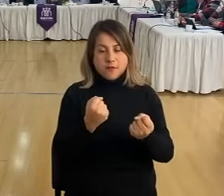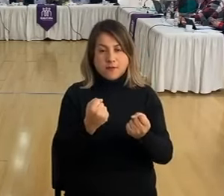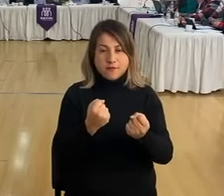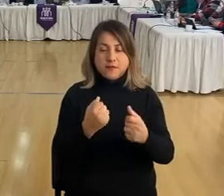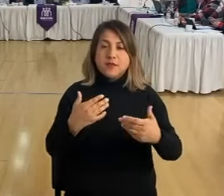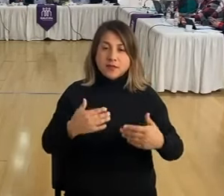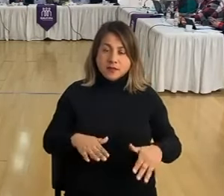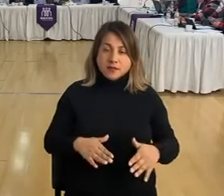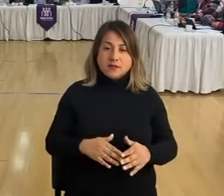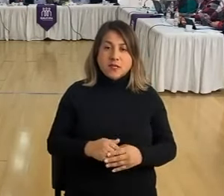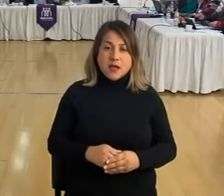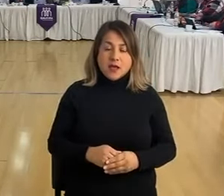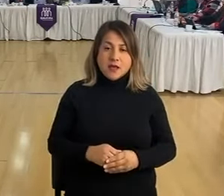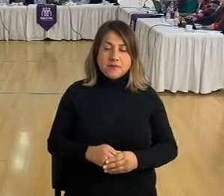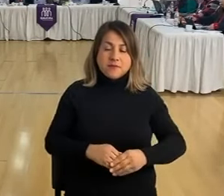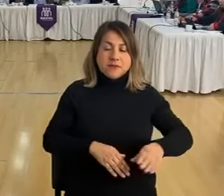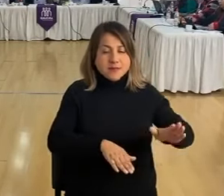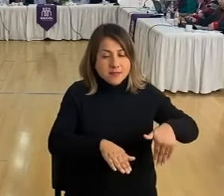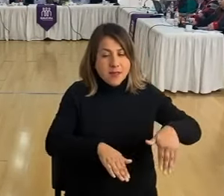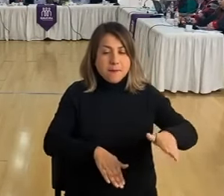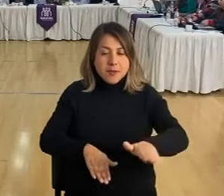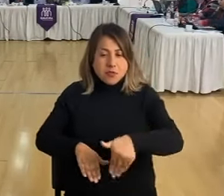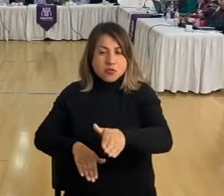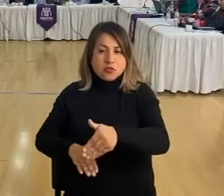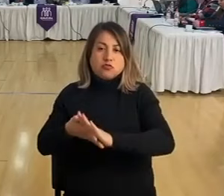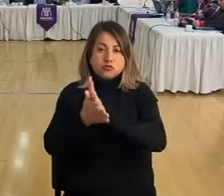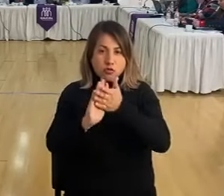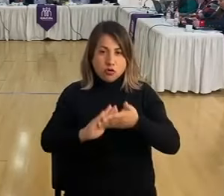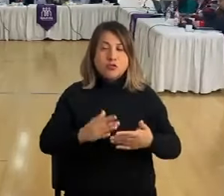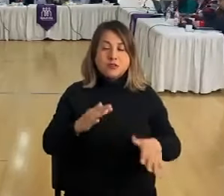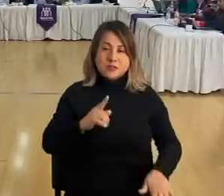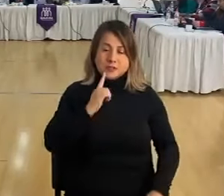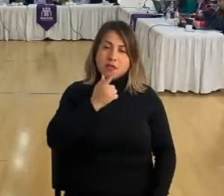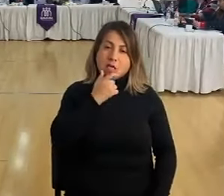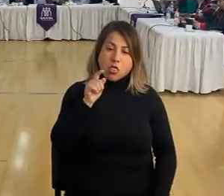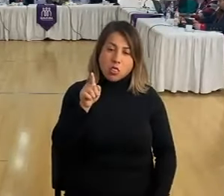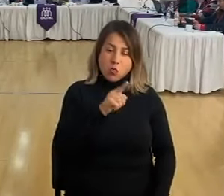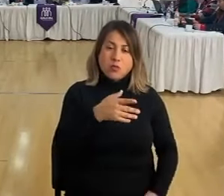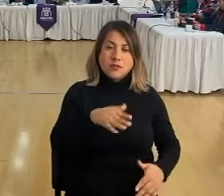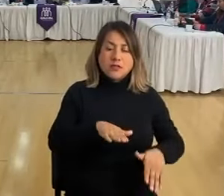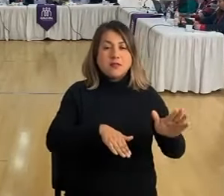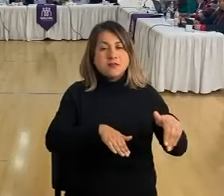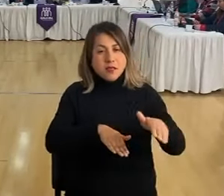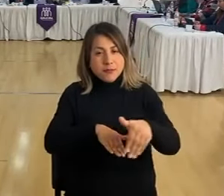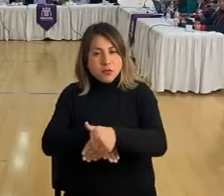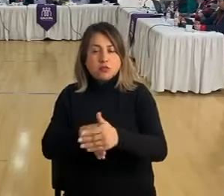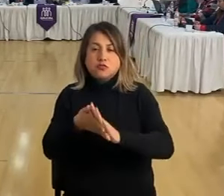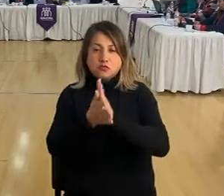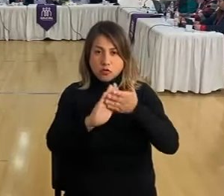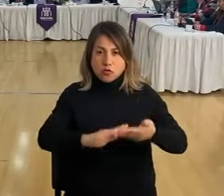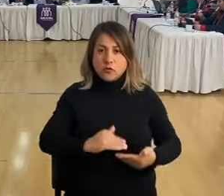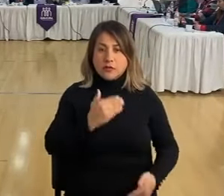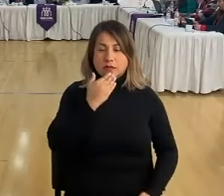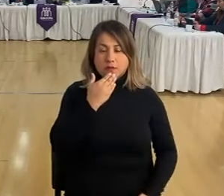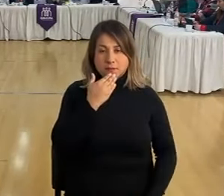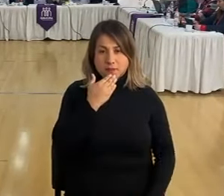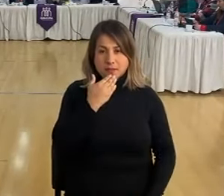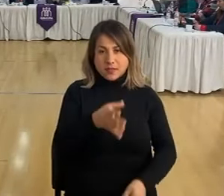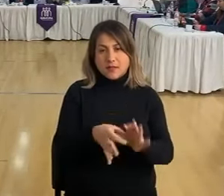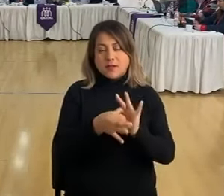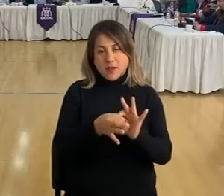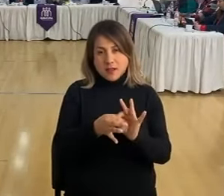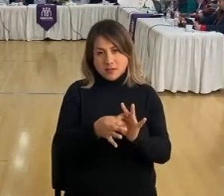demarcación, algo que ellos tenían dudas, pero se hizo la demarcación, y también han